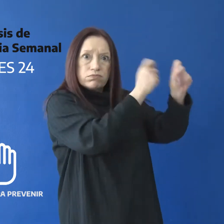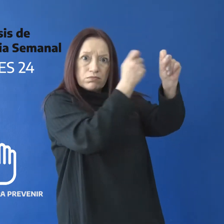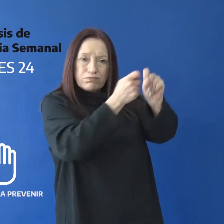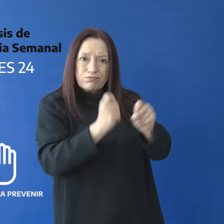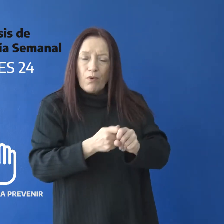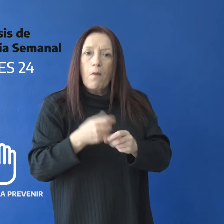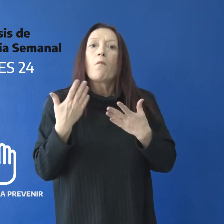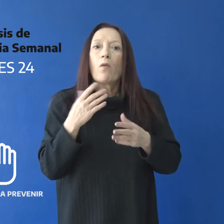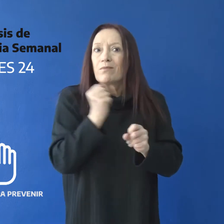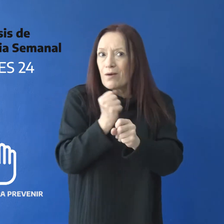especificó Gohan.